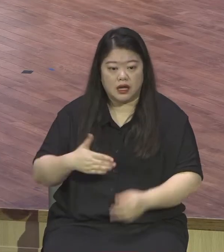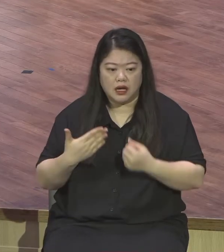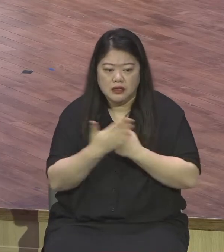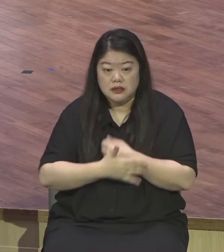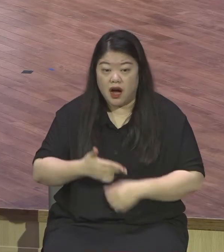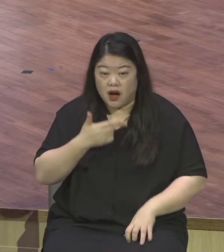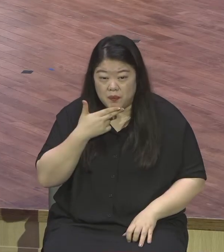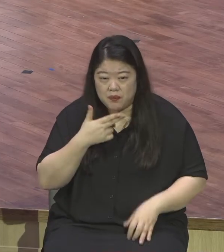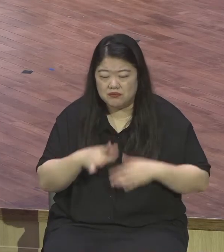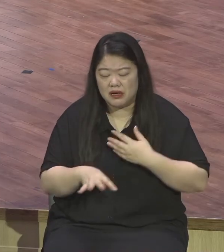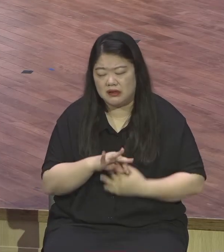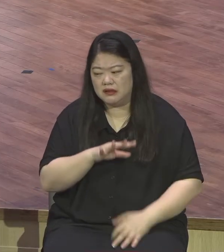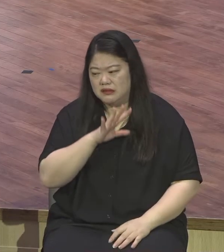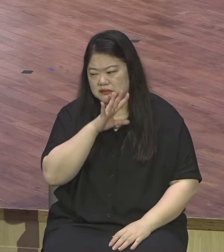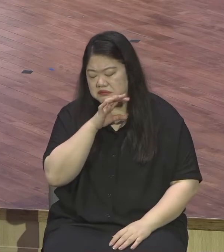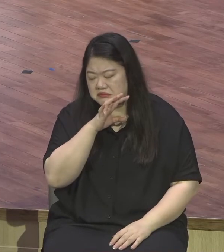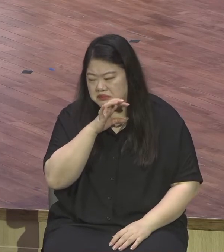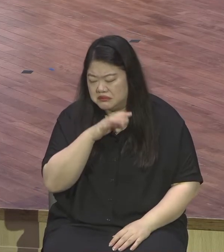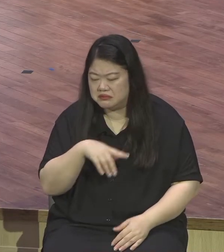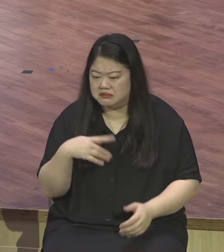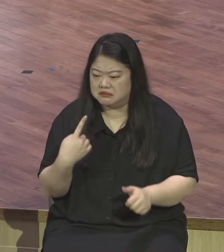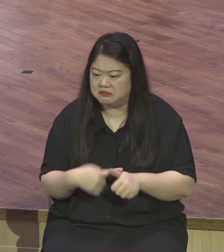되있어요 딱 나누어집니다 말이 필요 없어요